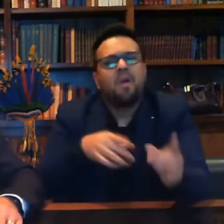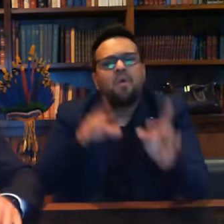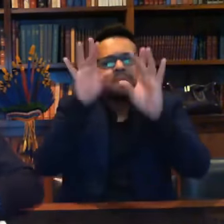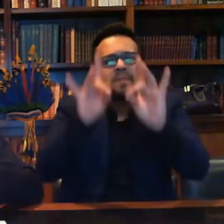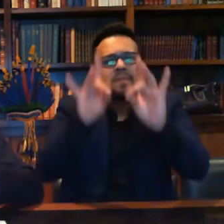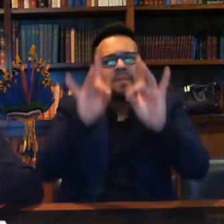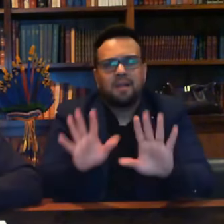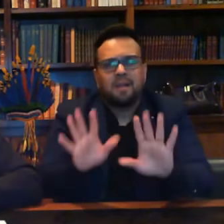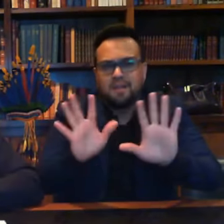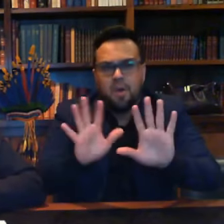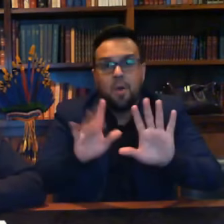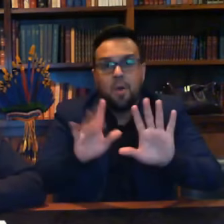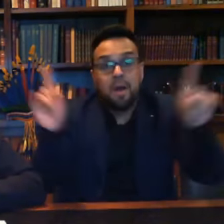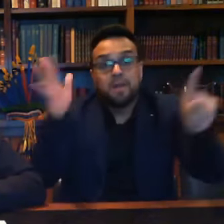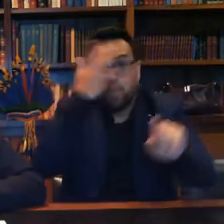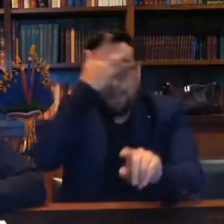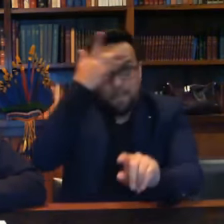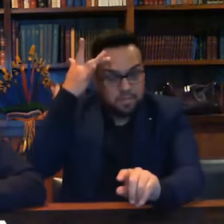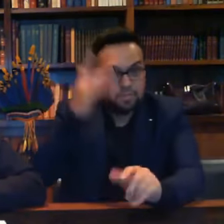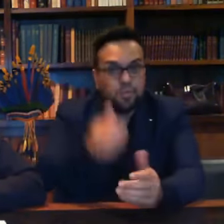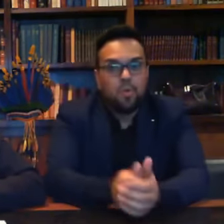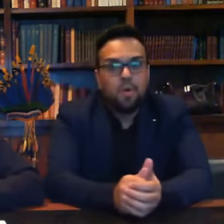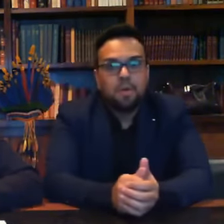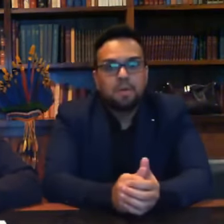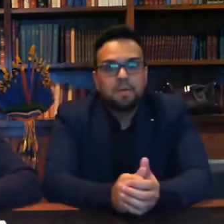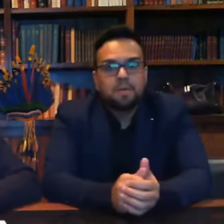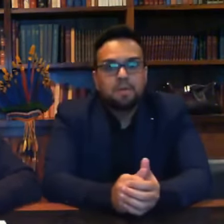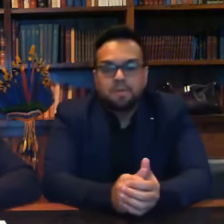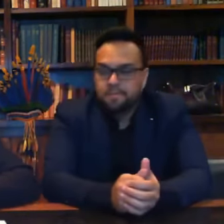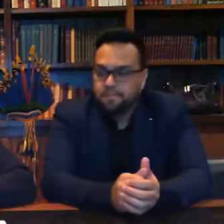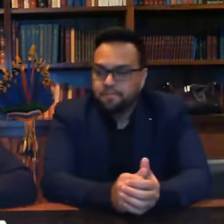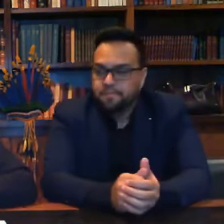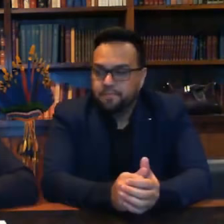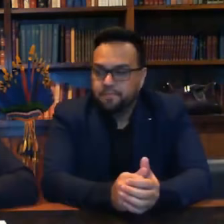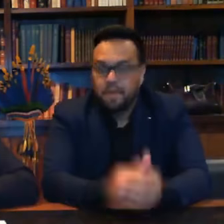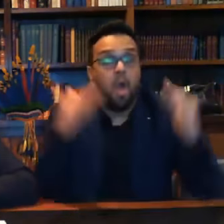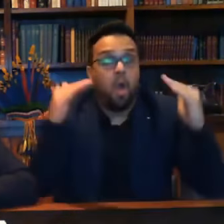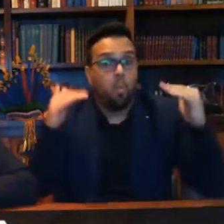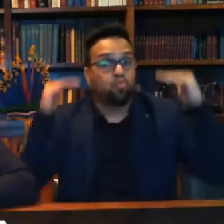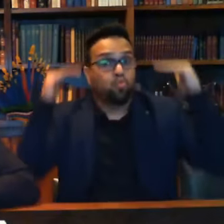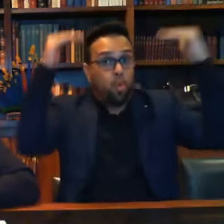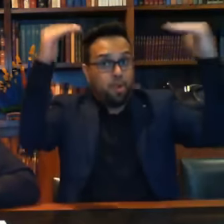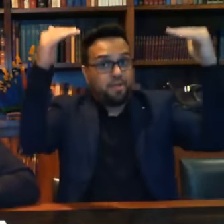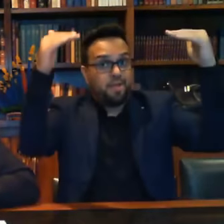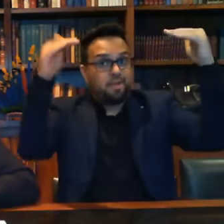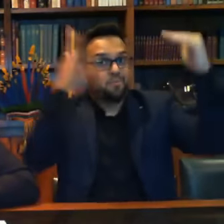mas uma autoridade de Estado falou o seguinte,